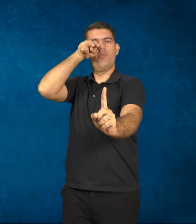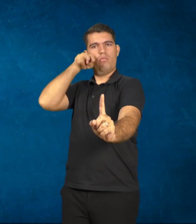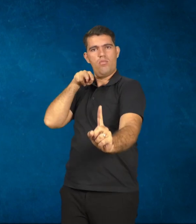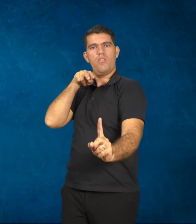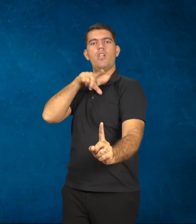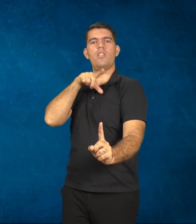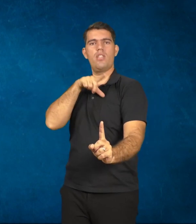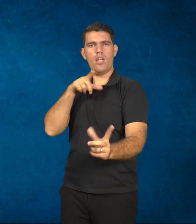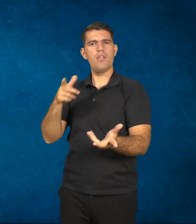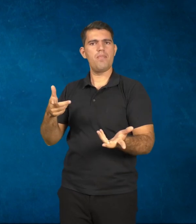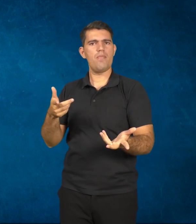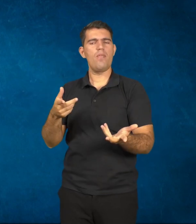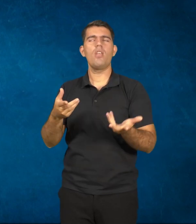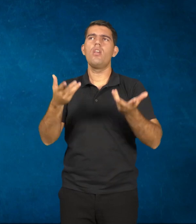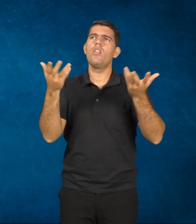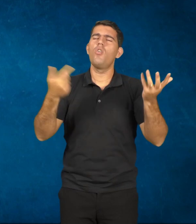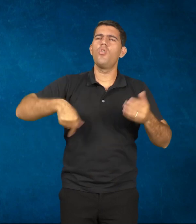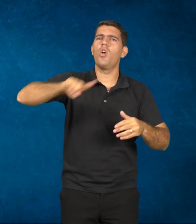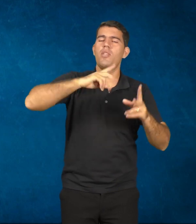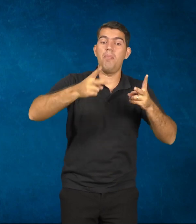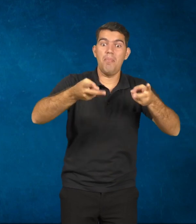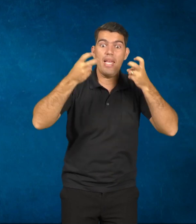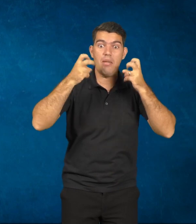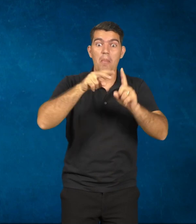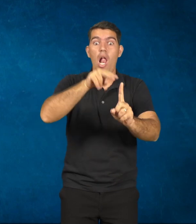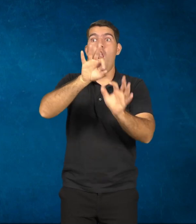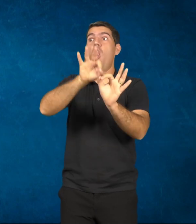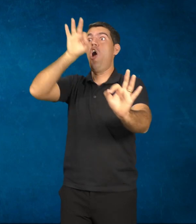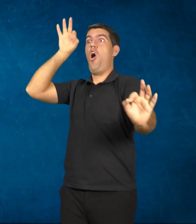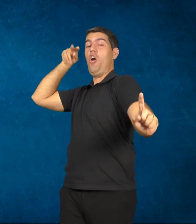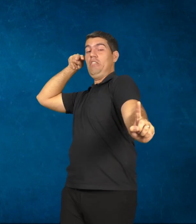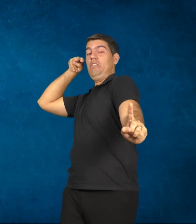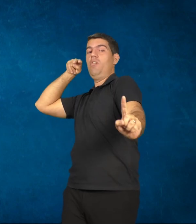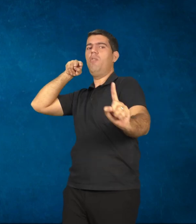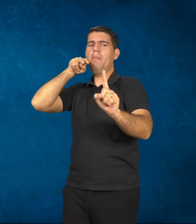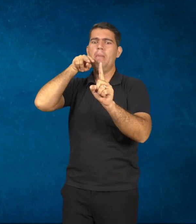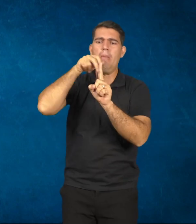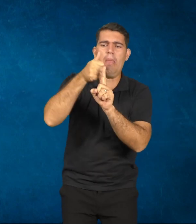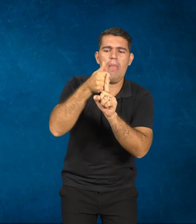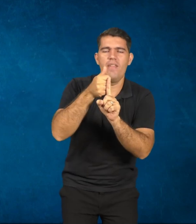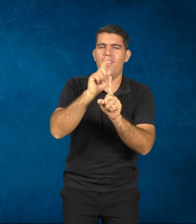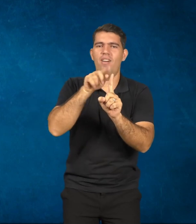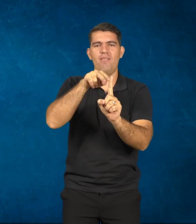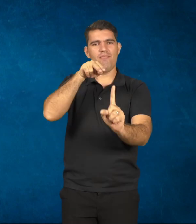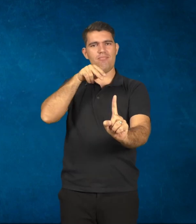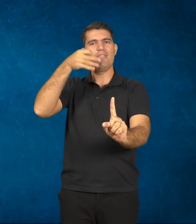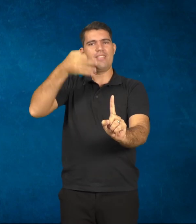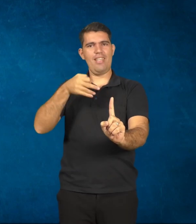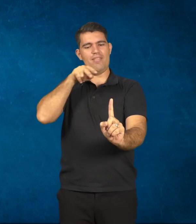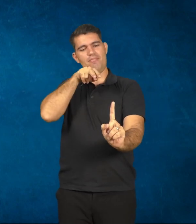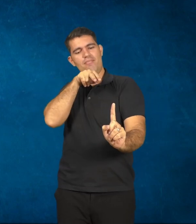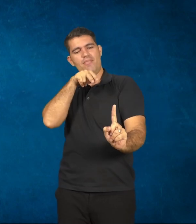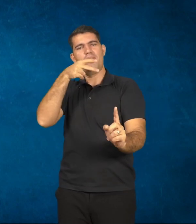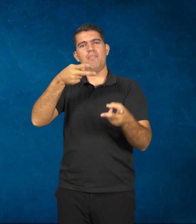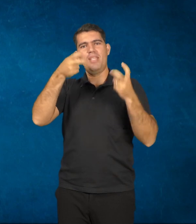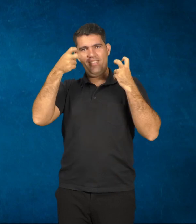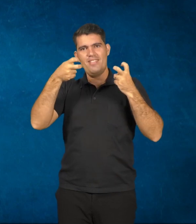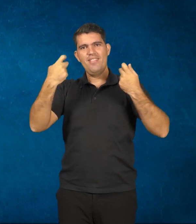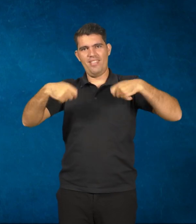E para que a gente possa perceber o todo, nem muito longe, nem muito perto, aquela posição adequada. E em relação à